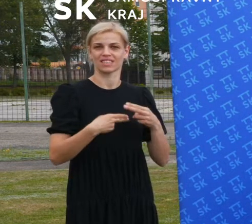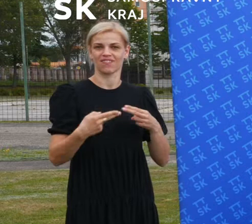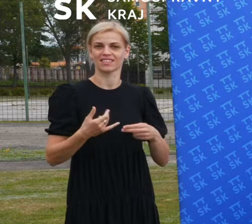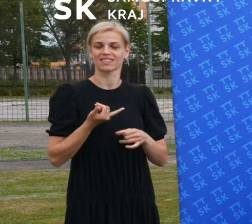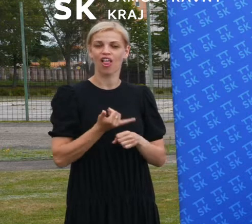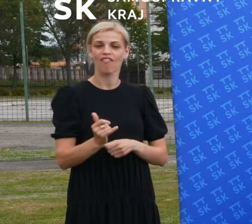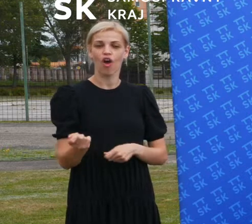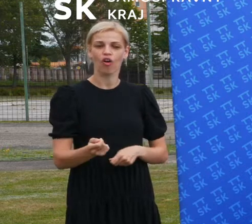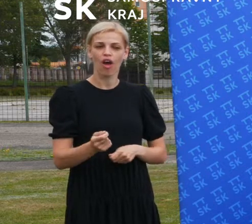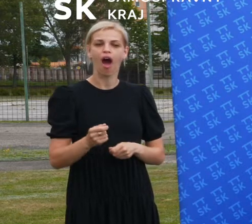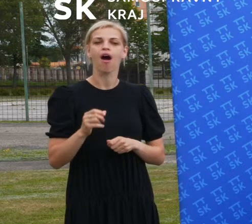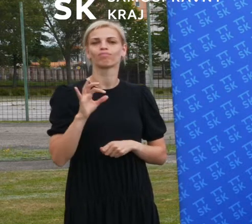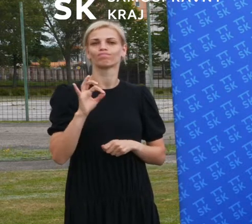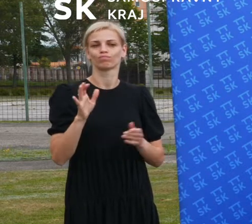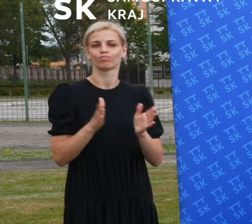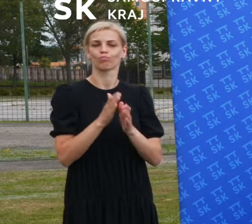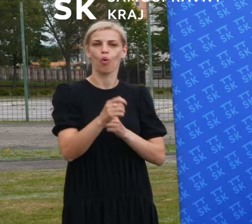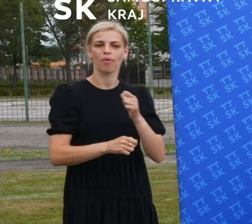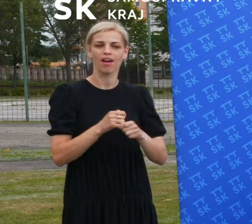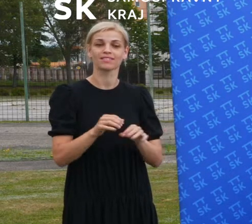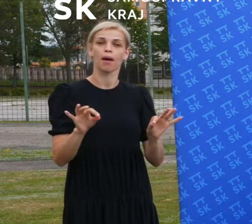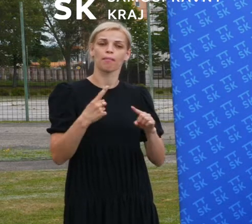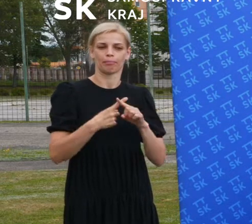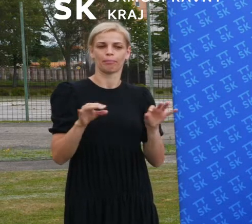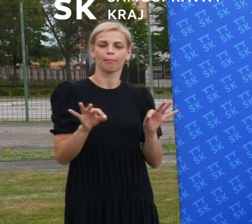jsme spolupracovali na príprave.